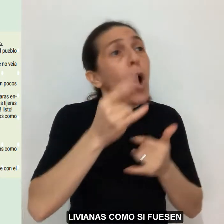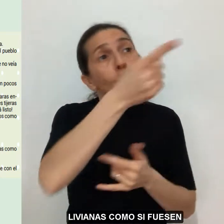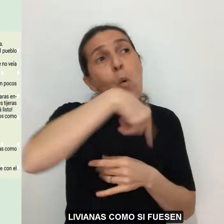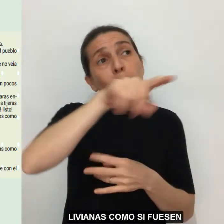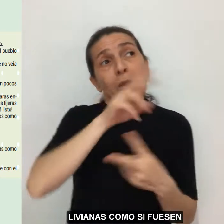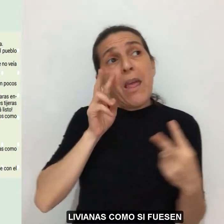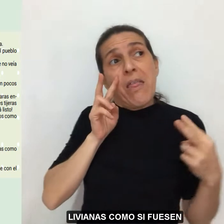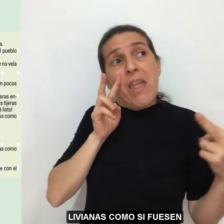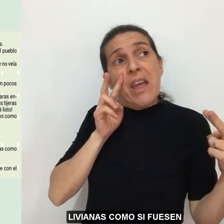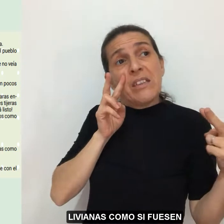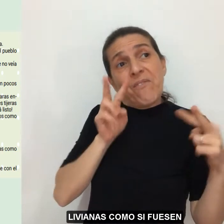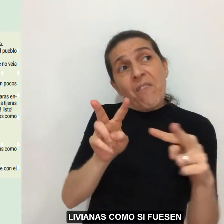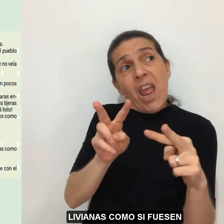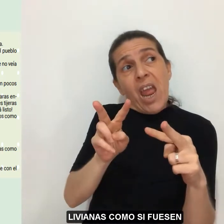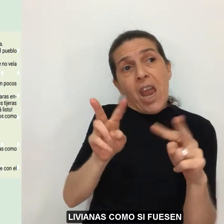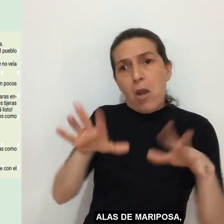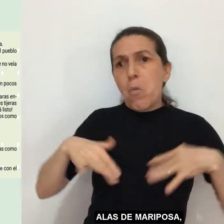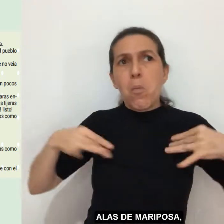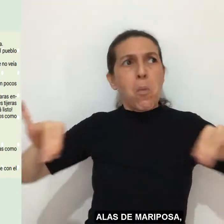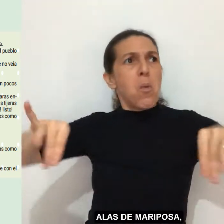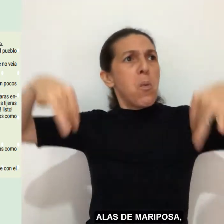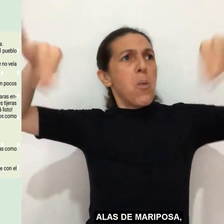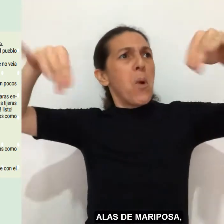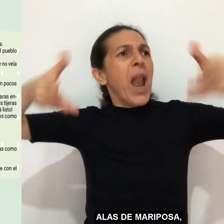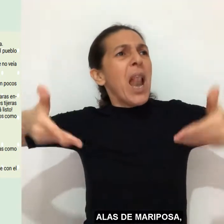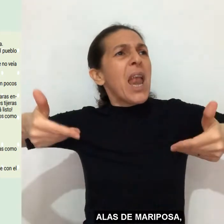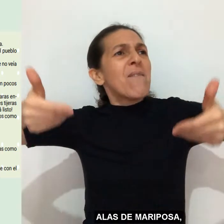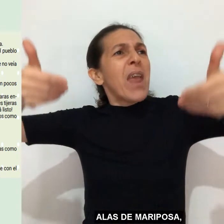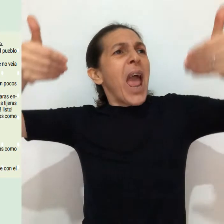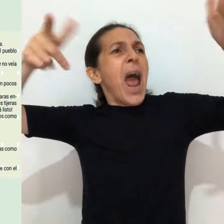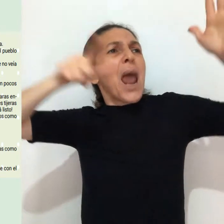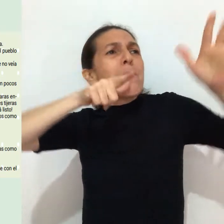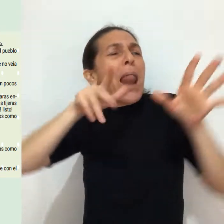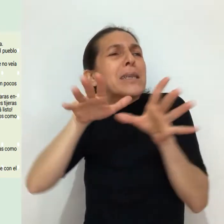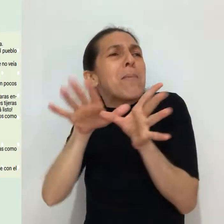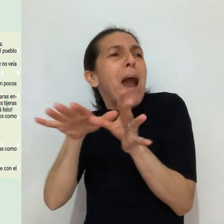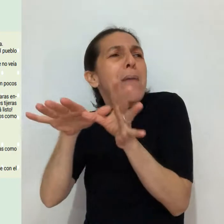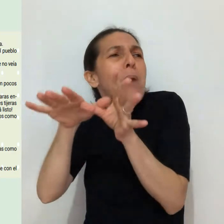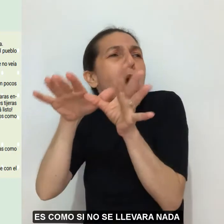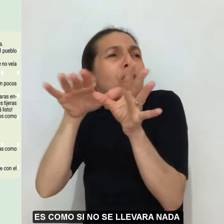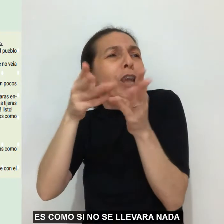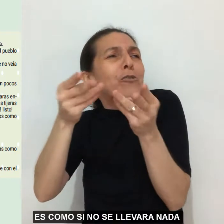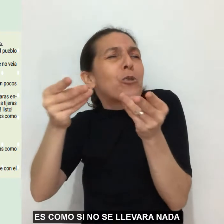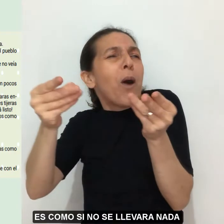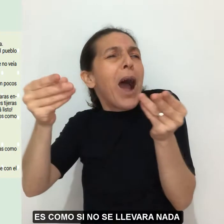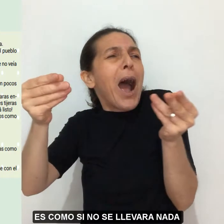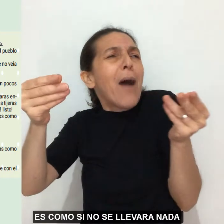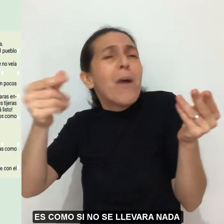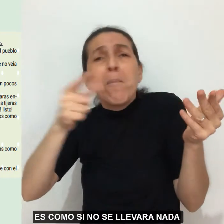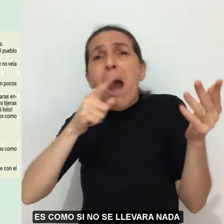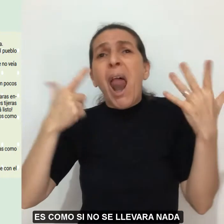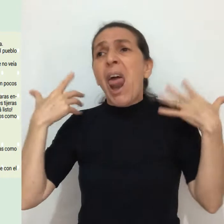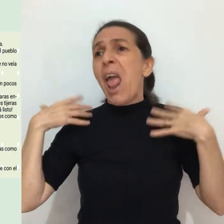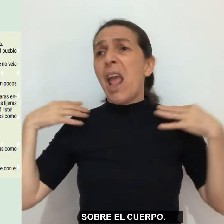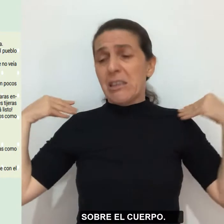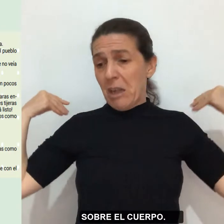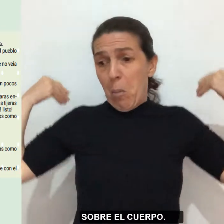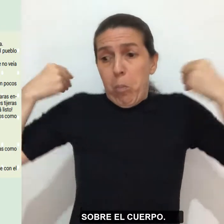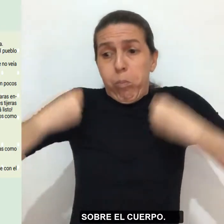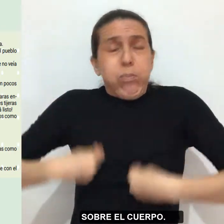livianas, como si fuesen alas de mariposa. Es como si no se llevara nada sobre el cuerpo.